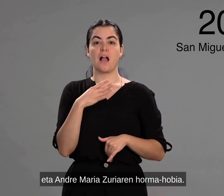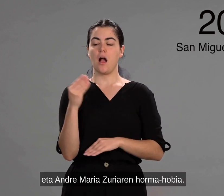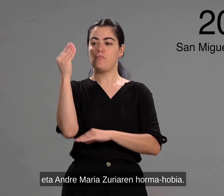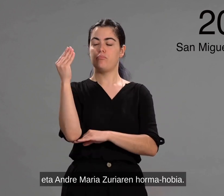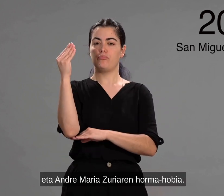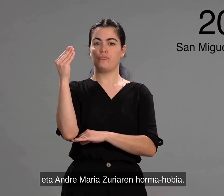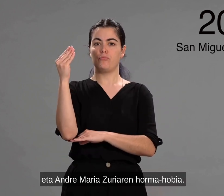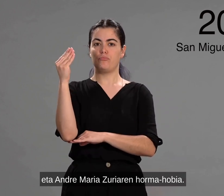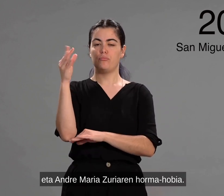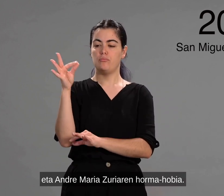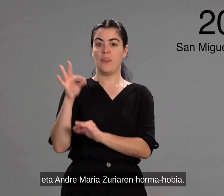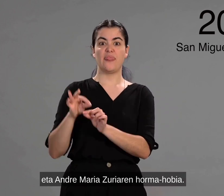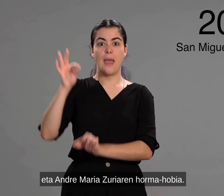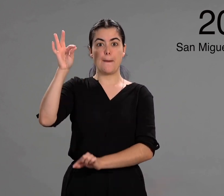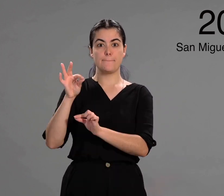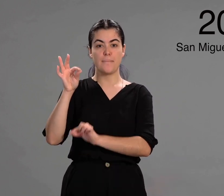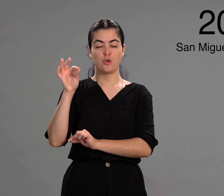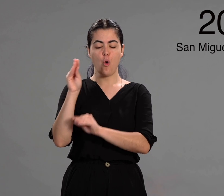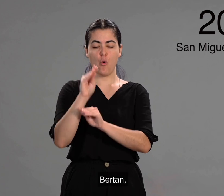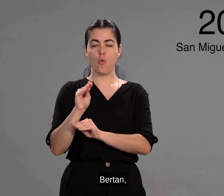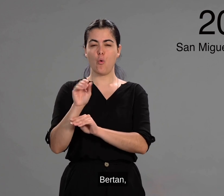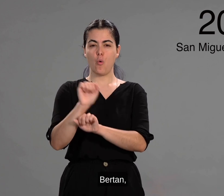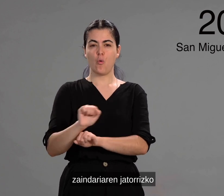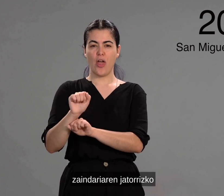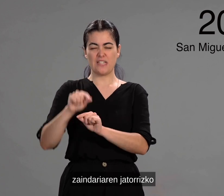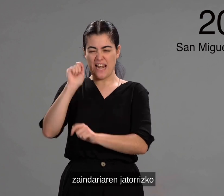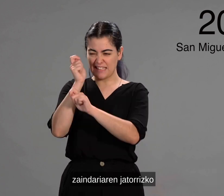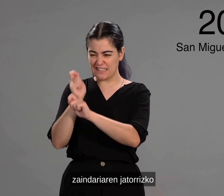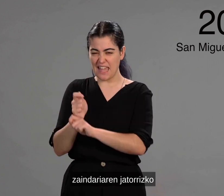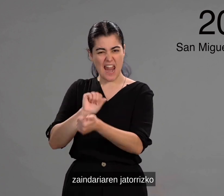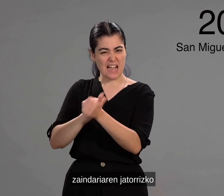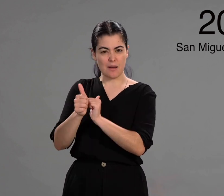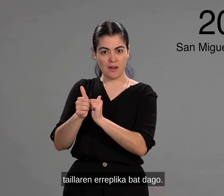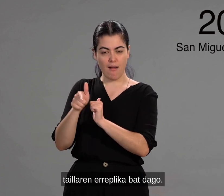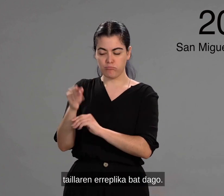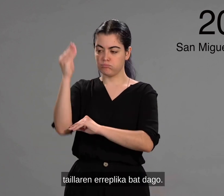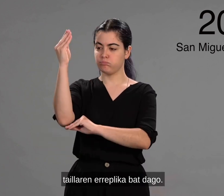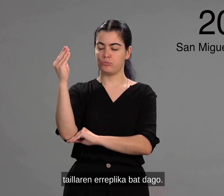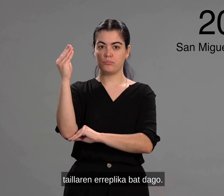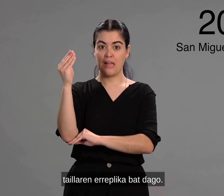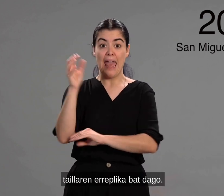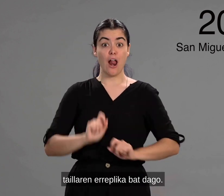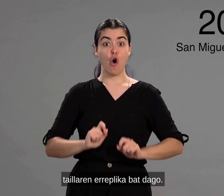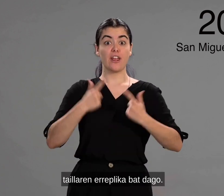Andremaria Zuriaren norma obia. Bertan zaindariaren jatorrizko taiaren erreplika bat dago.